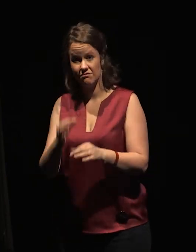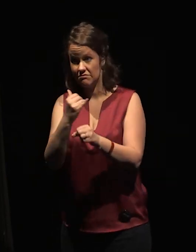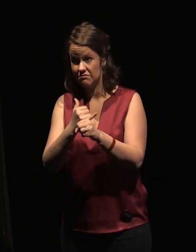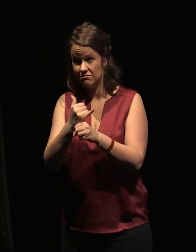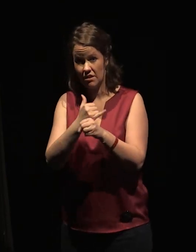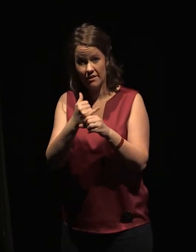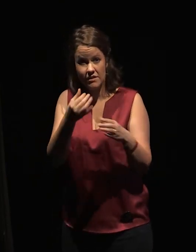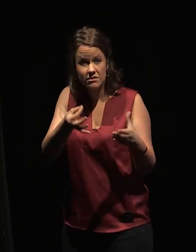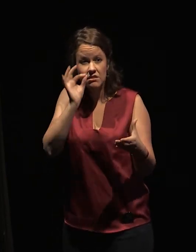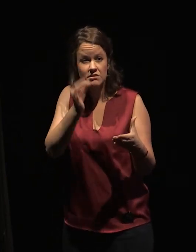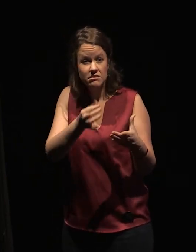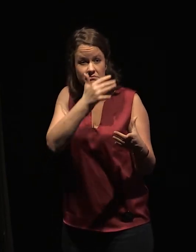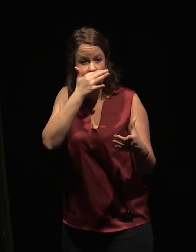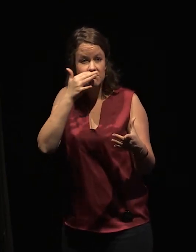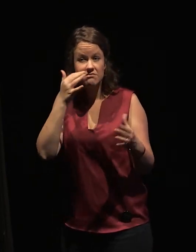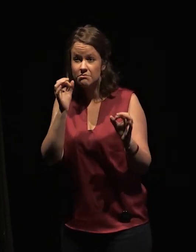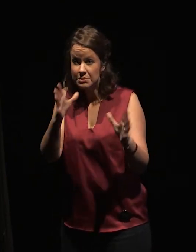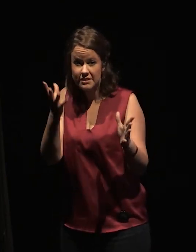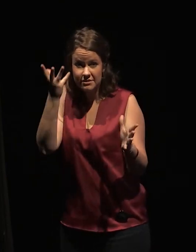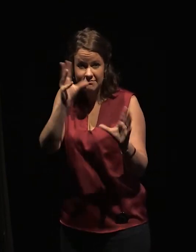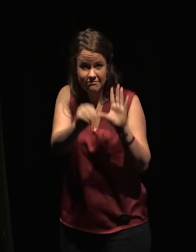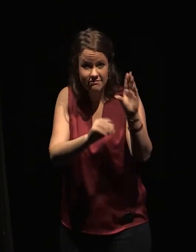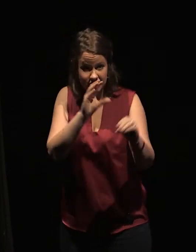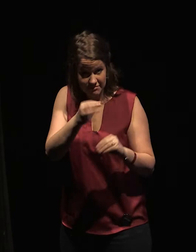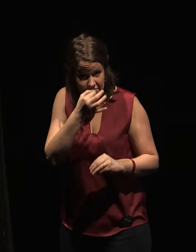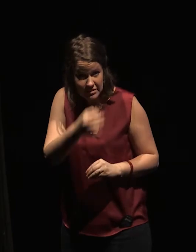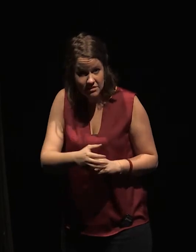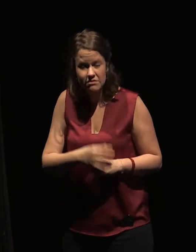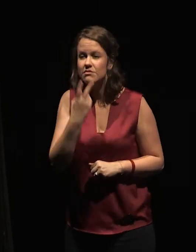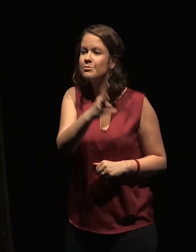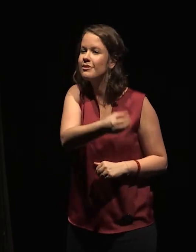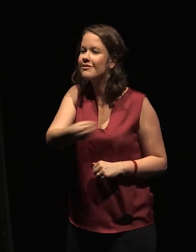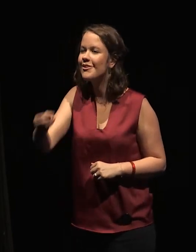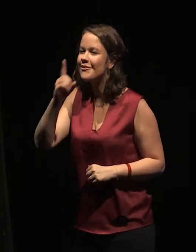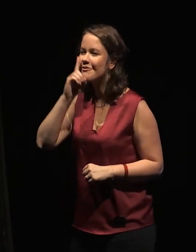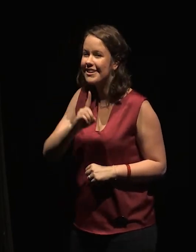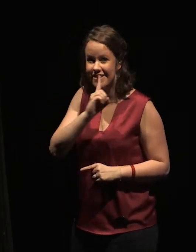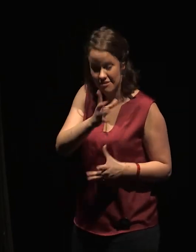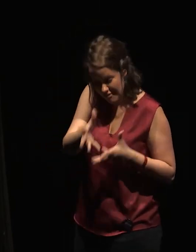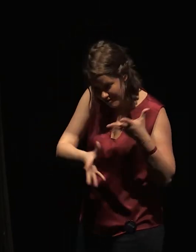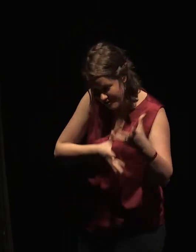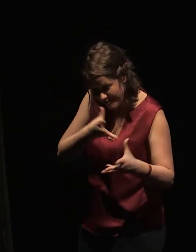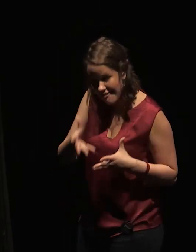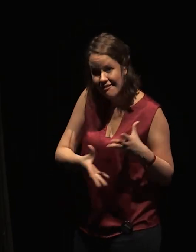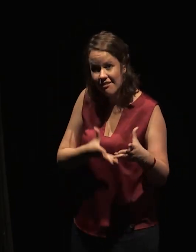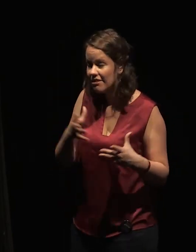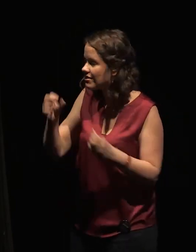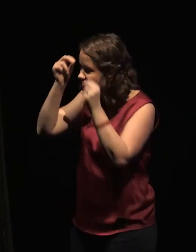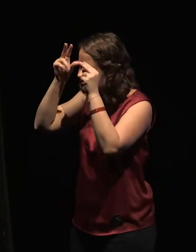Y sent-tu l'odeur de nos doigts ? Dis-tu à ta fillette à la natte et aux souris, aux sourcils épais, qu'elle a un camarade